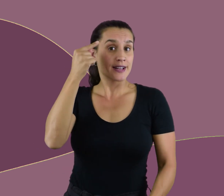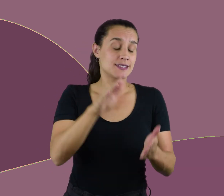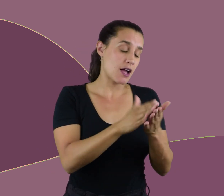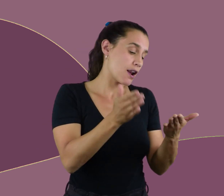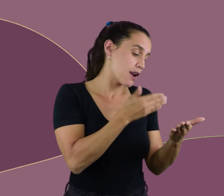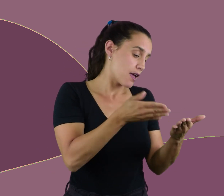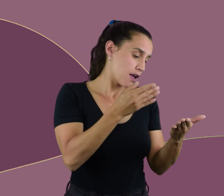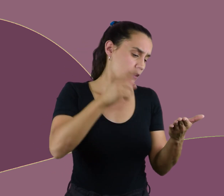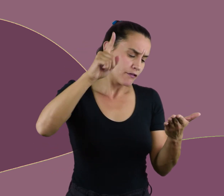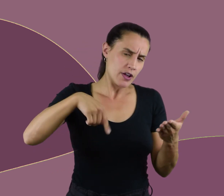Argumenta tu respuesta.